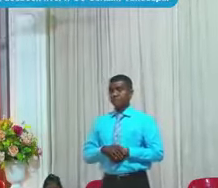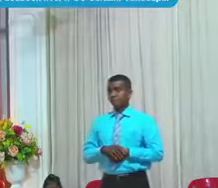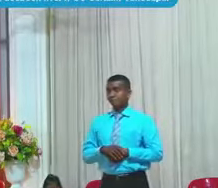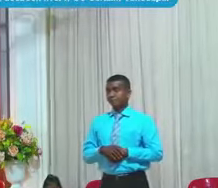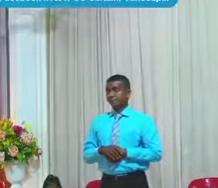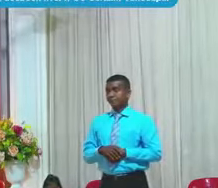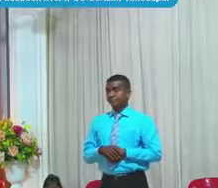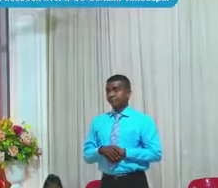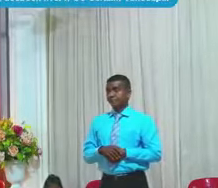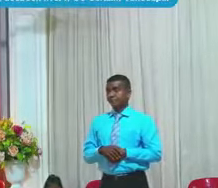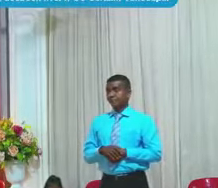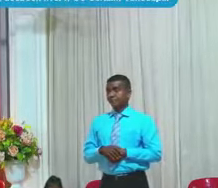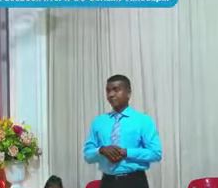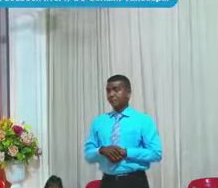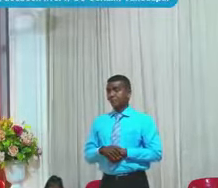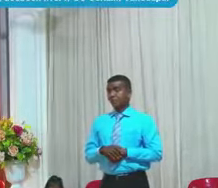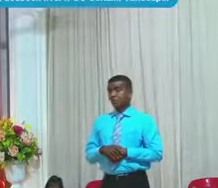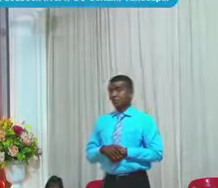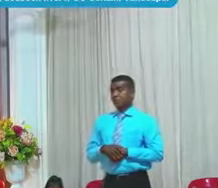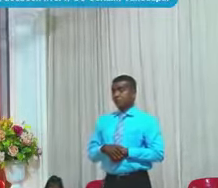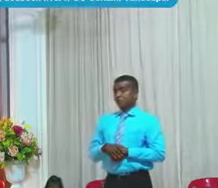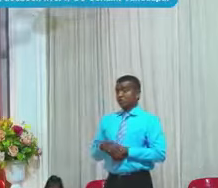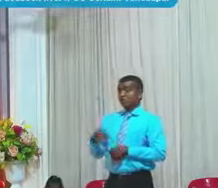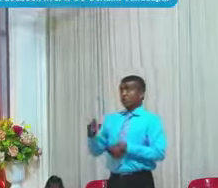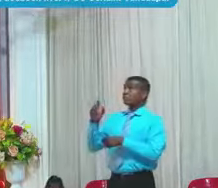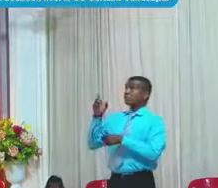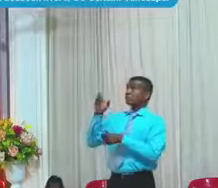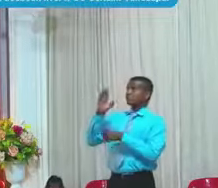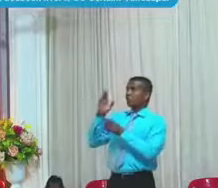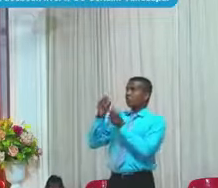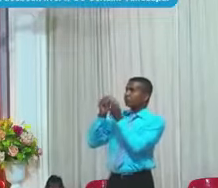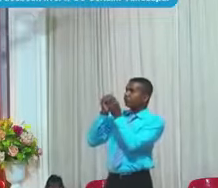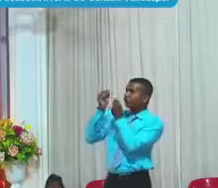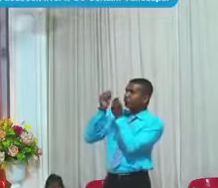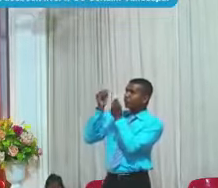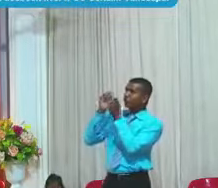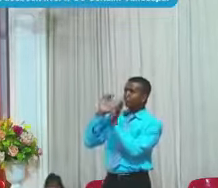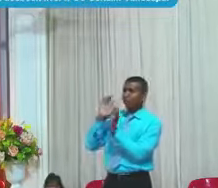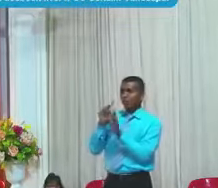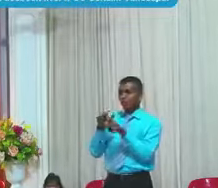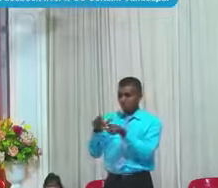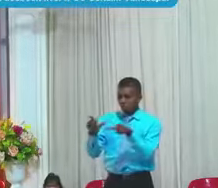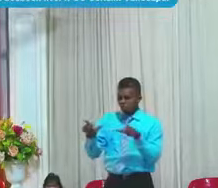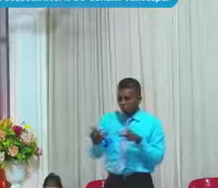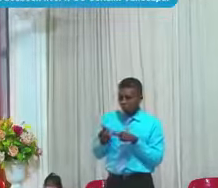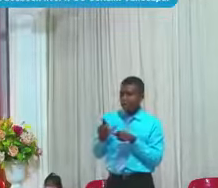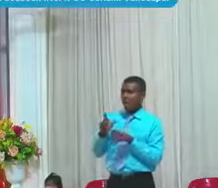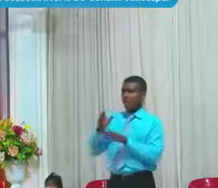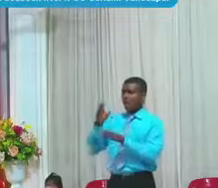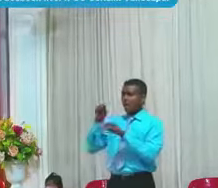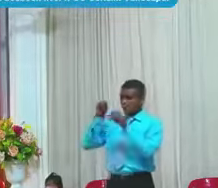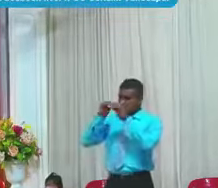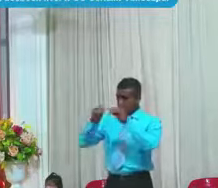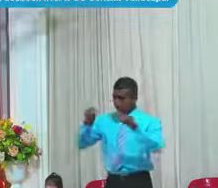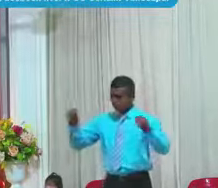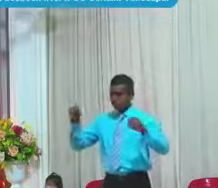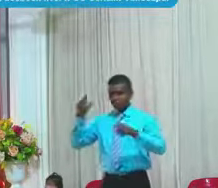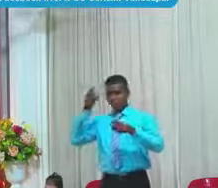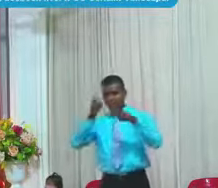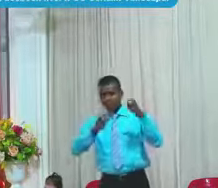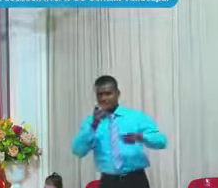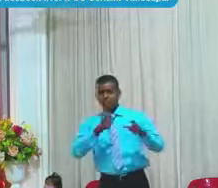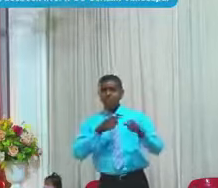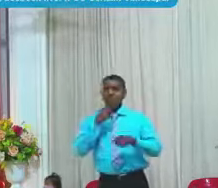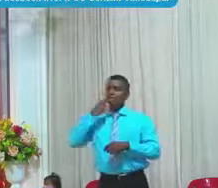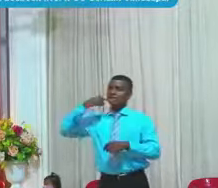Si tuviera cerca de Él Algún elocuente mediador muy escogido Que anuncie al hombre su deber Que le diga